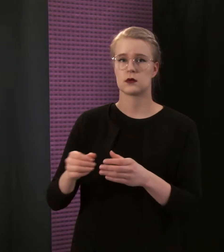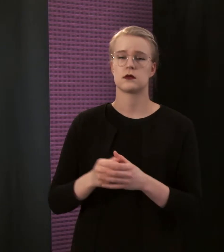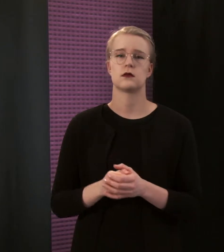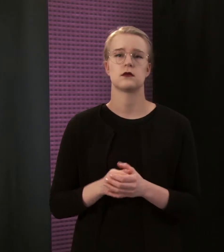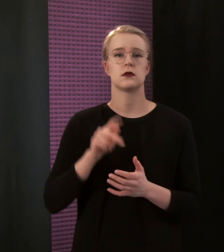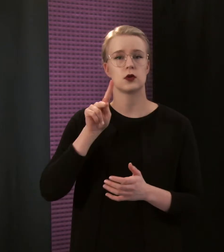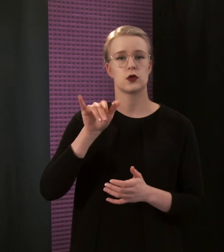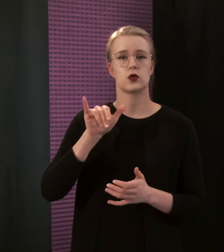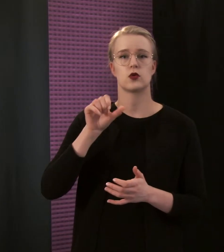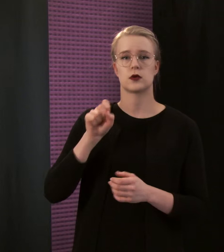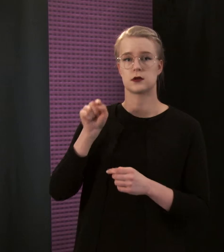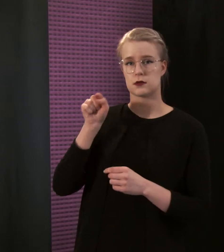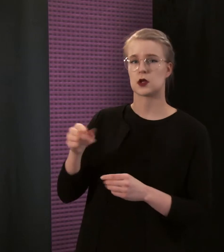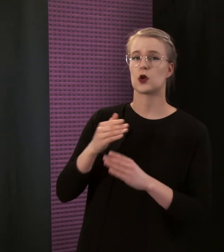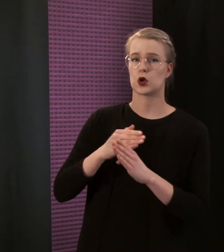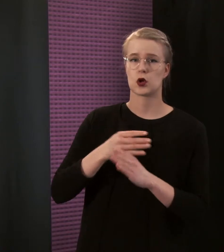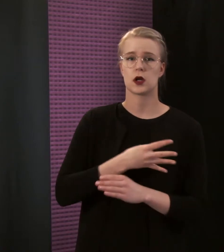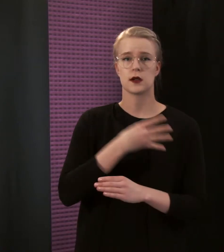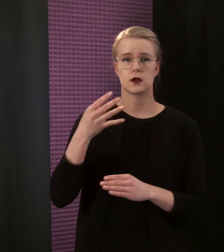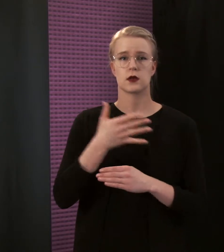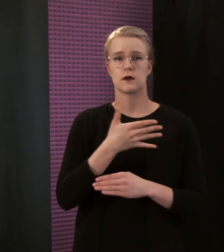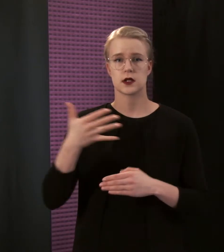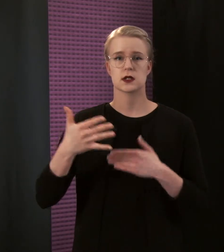Kysissä on noin 4500 työntekijää.